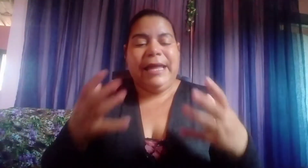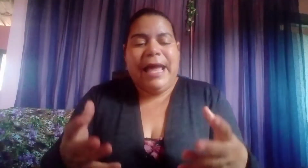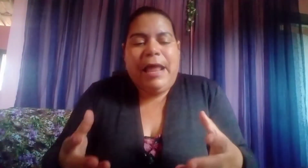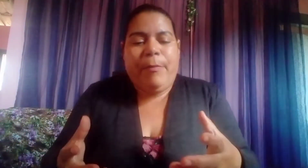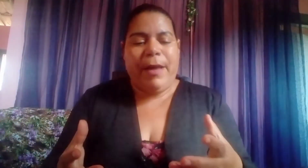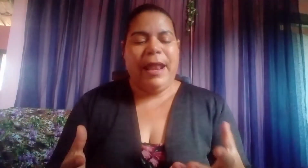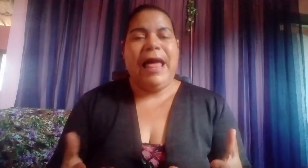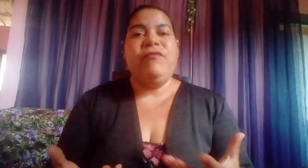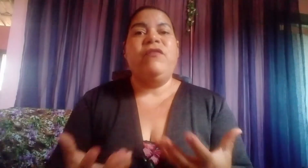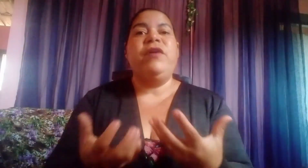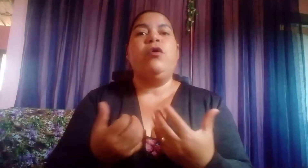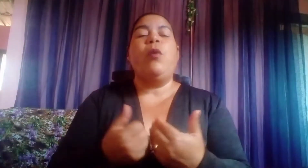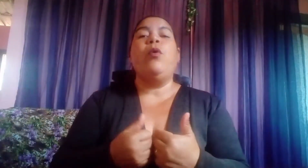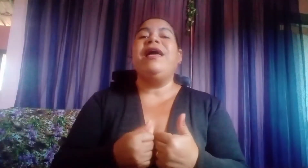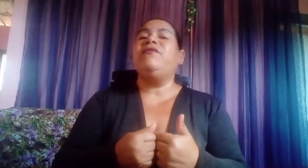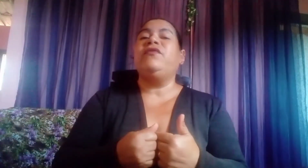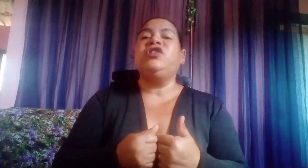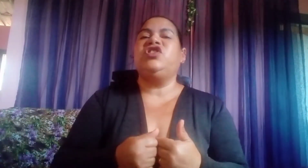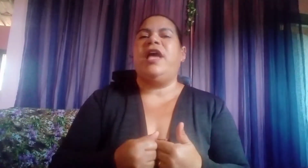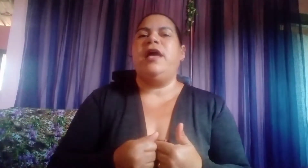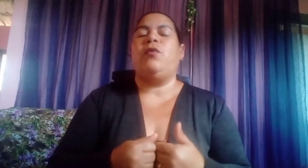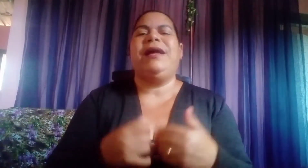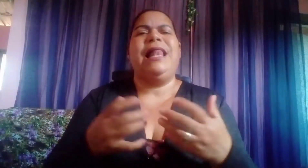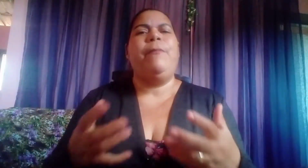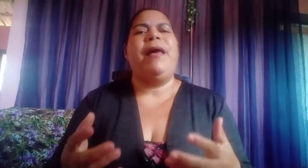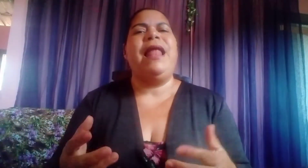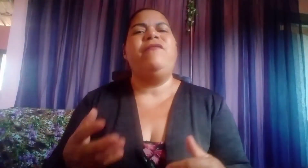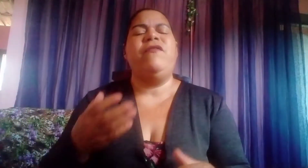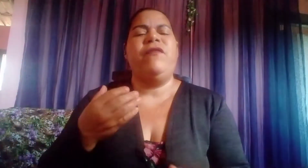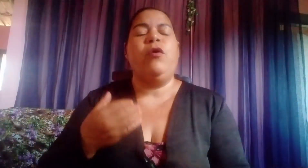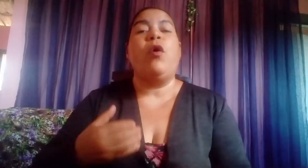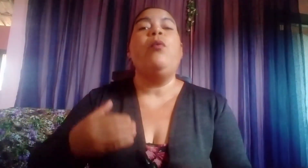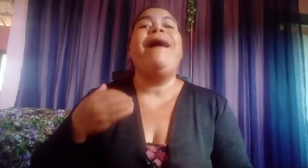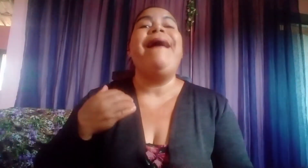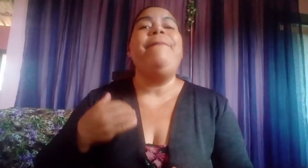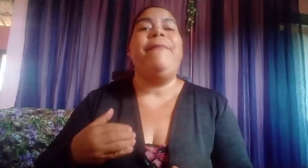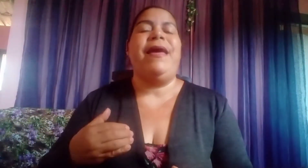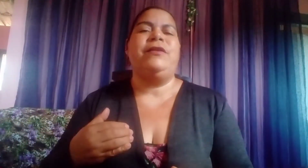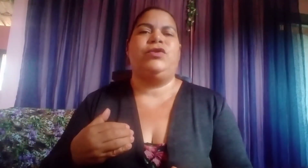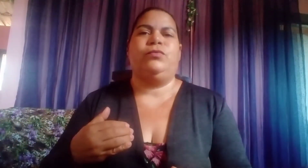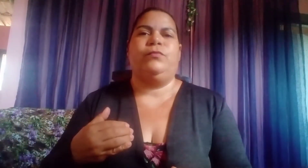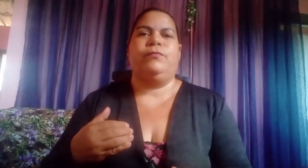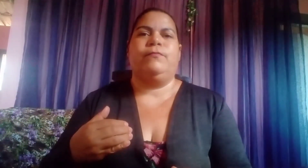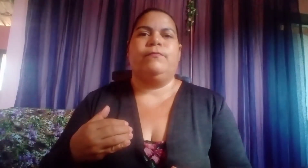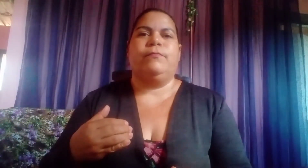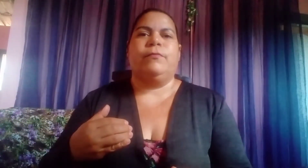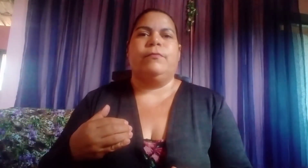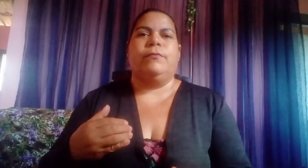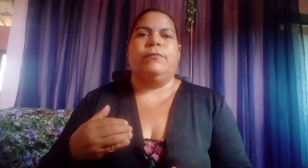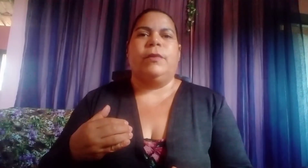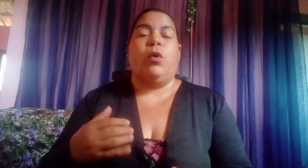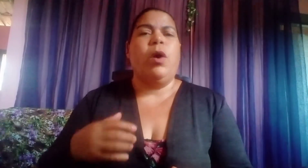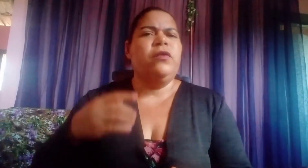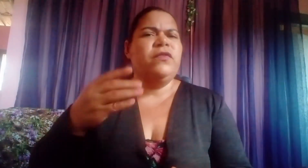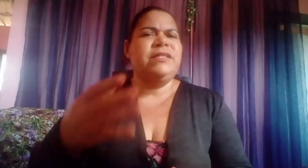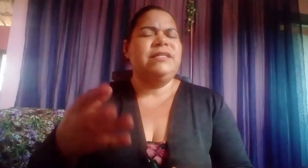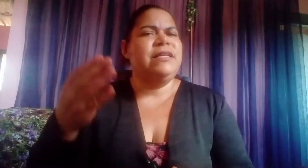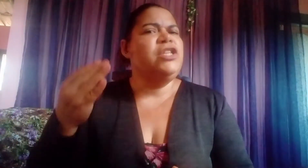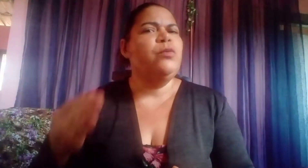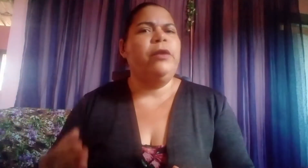Aquela palavra vem como um refrigero, aquela palavra vem como um remédio. Quando você sente uma